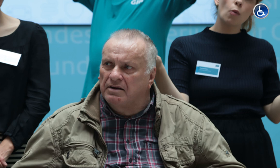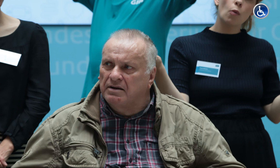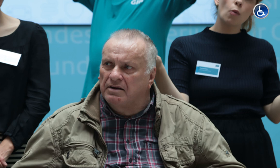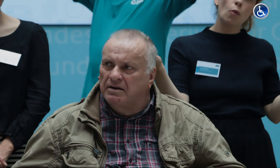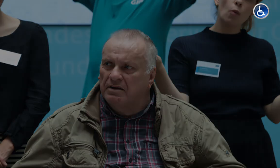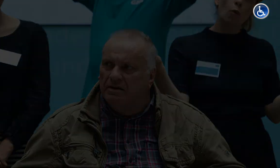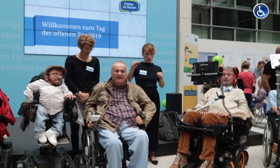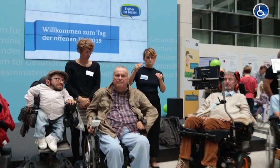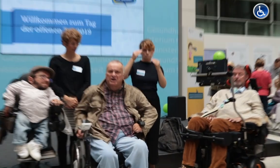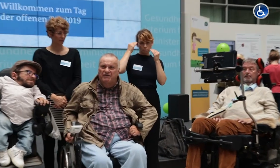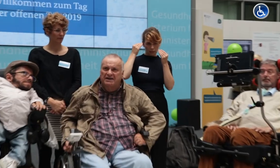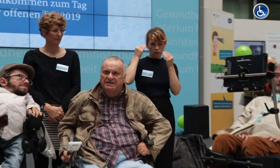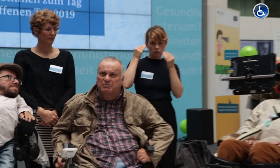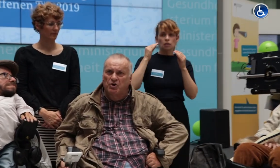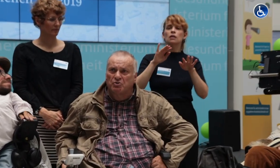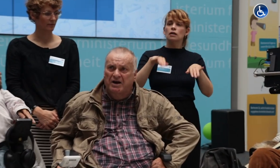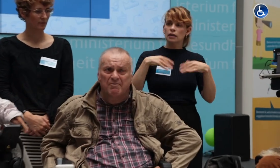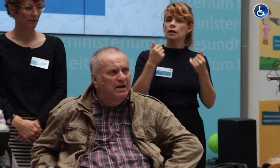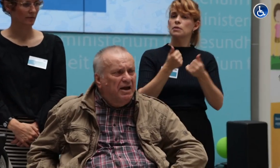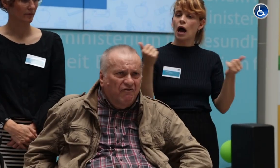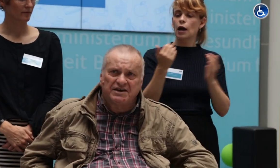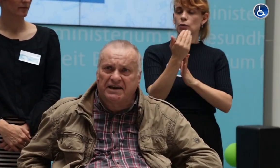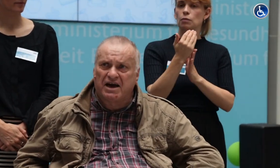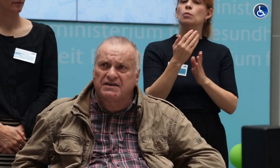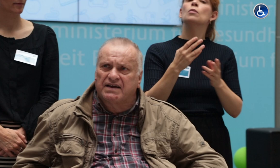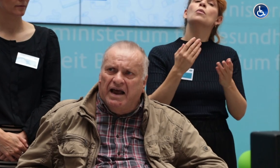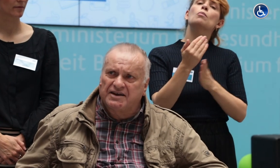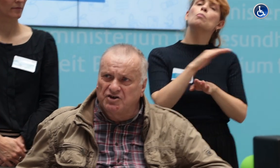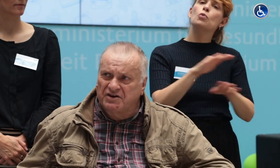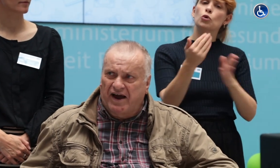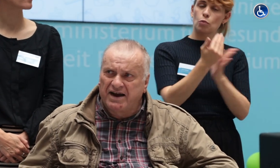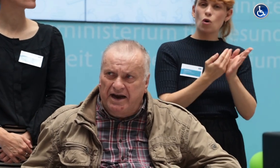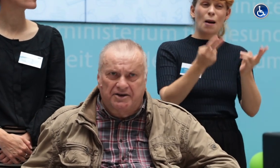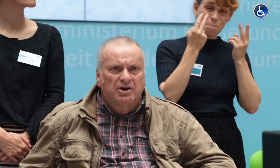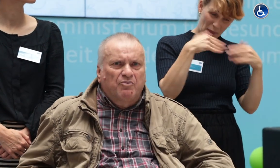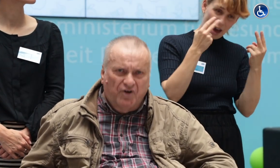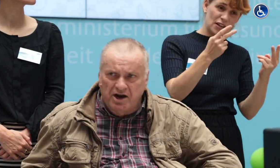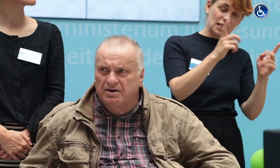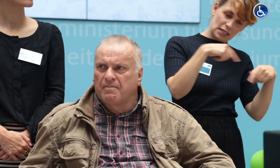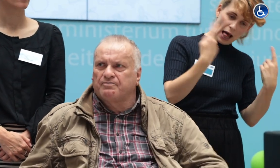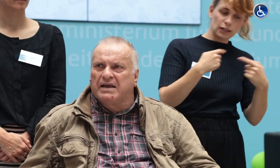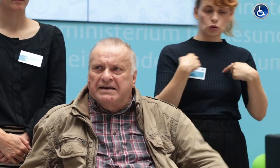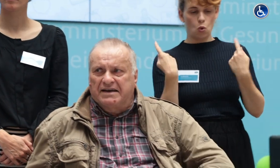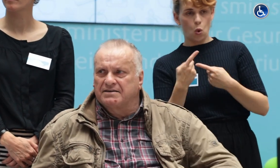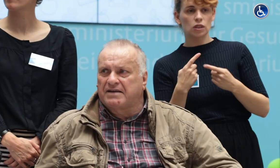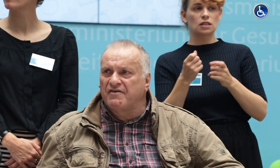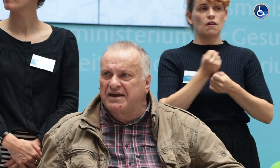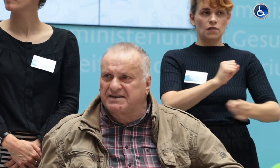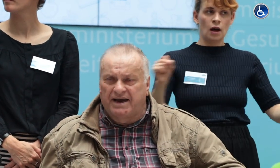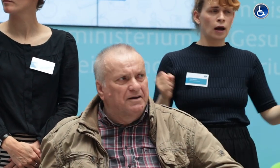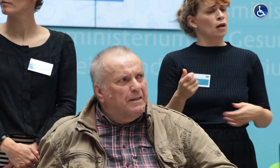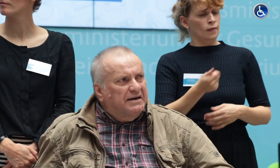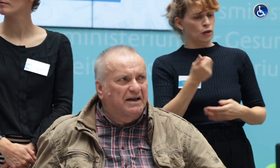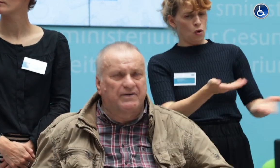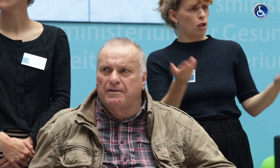mitgeteilt gekriegt, dass ein vorgefertigtes Büroprogramm richtiger ist als unsere Freiheit. Voll! Das darf